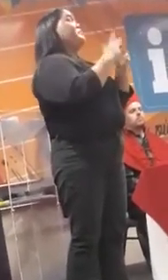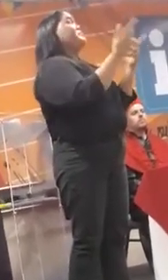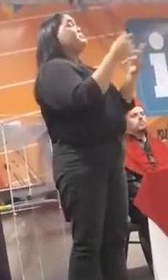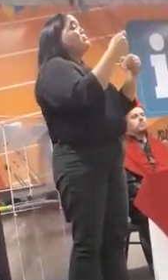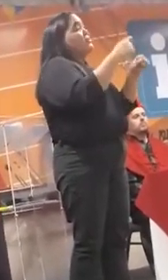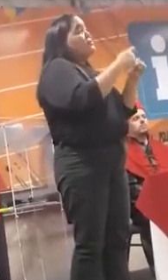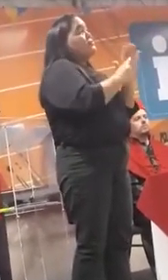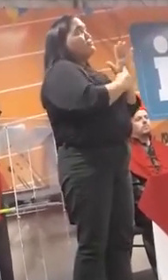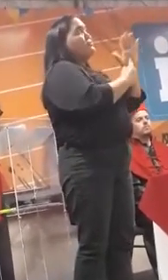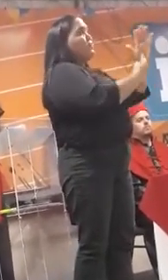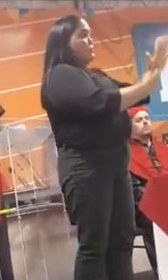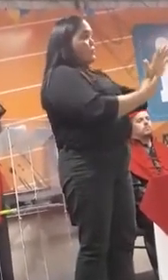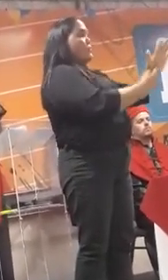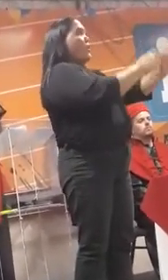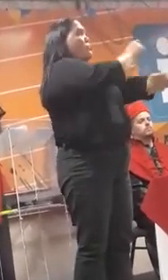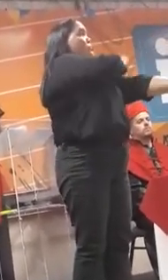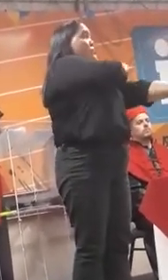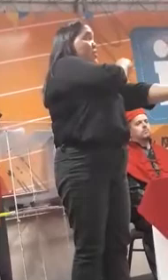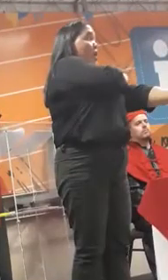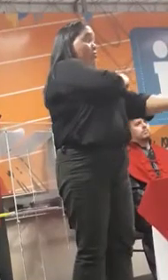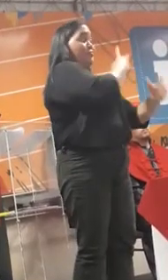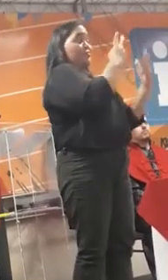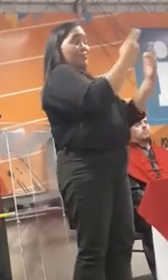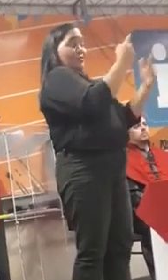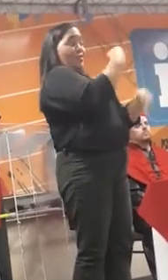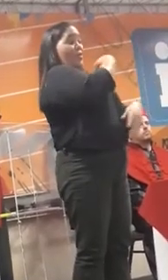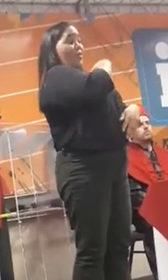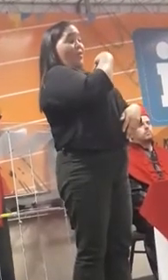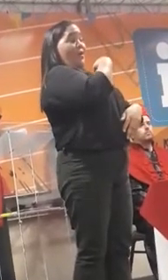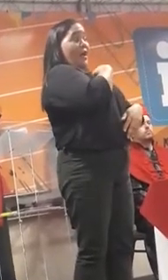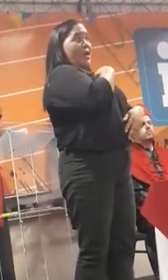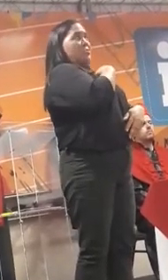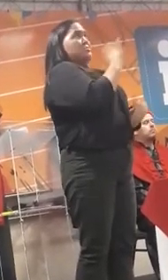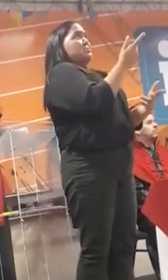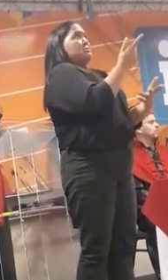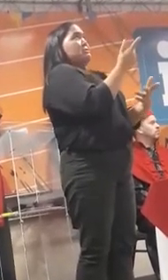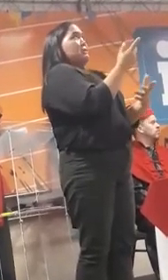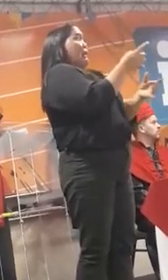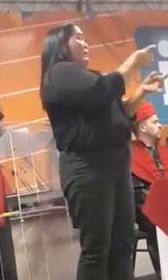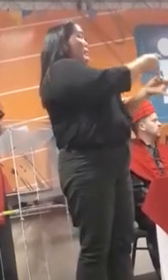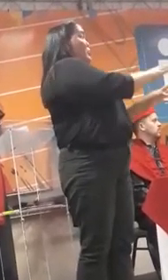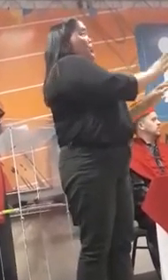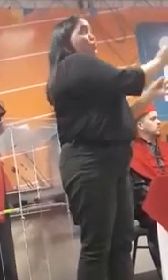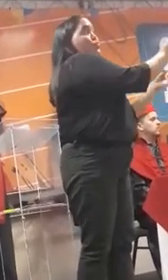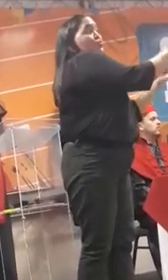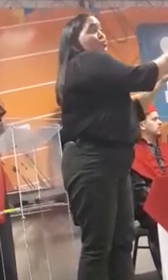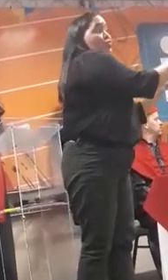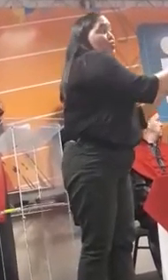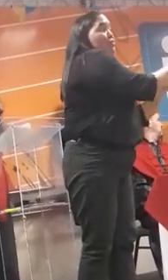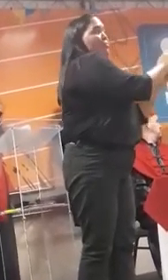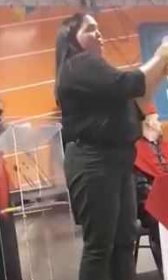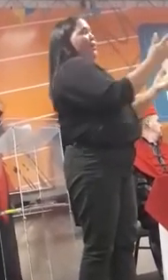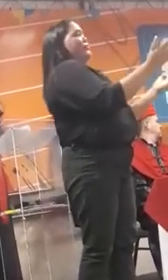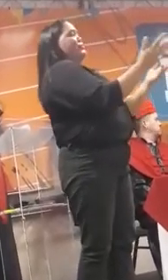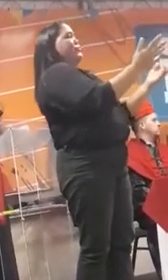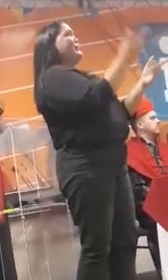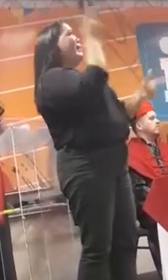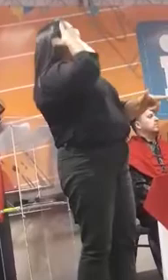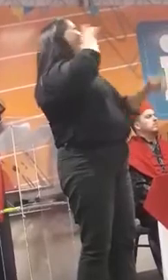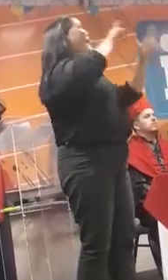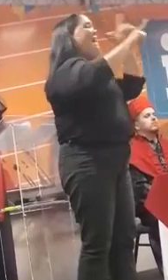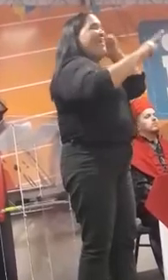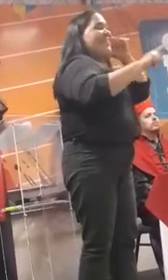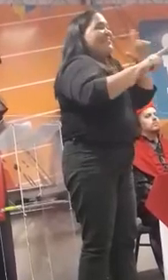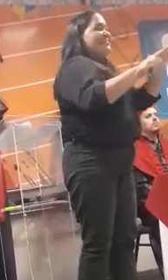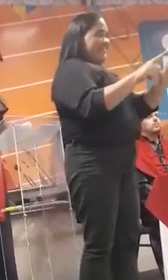estudante, que, como eu, abriu mão de tudo para que hoje, celebrando a vitória desta grande etapa concluída